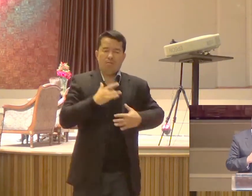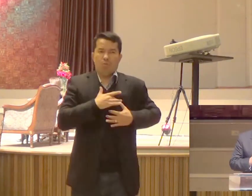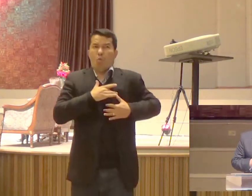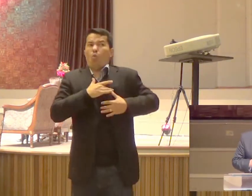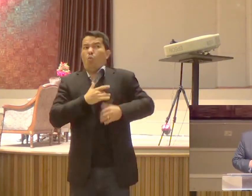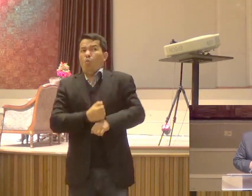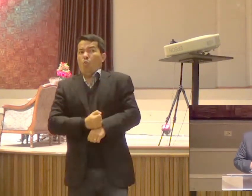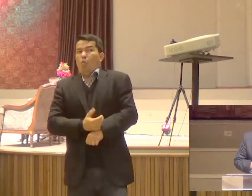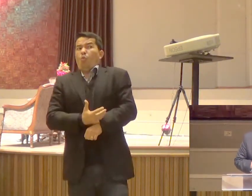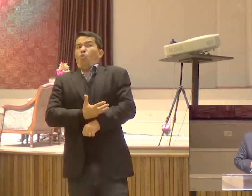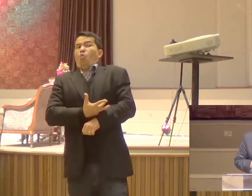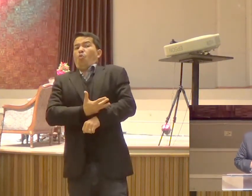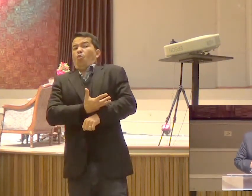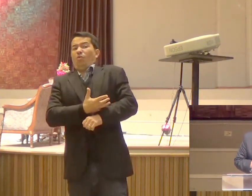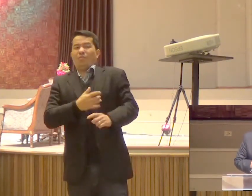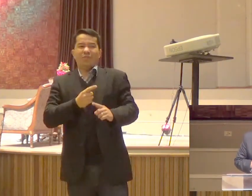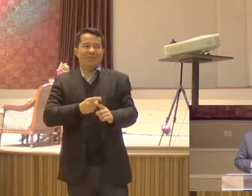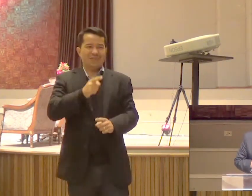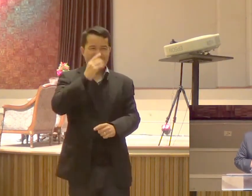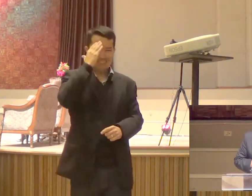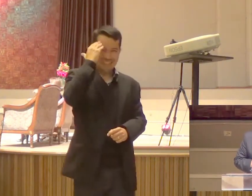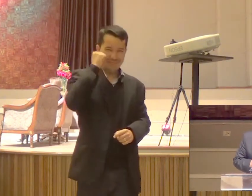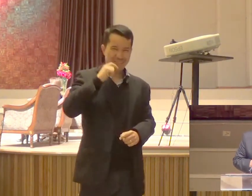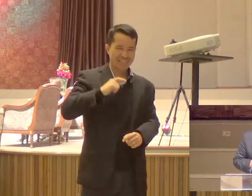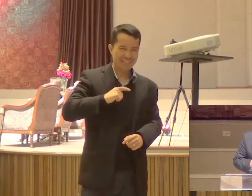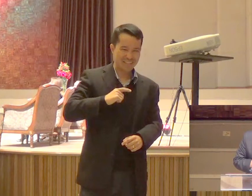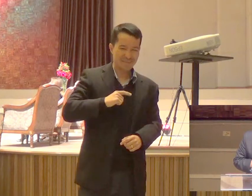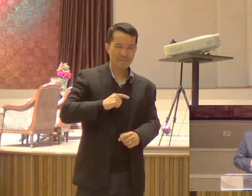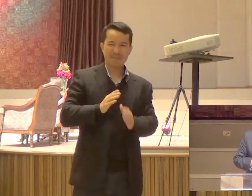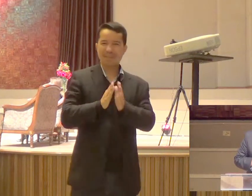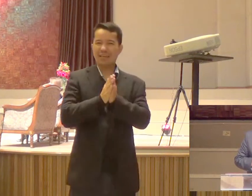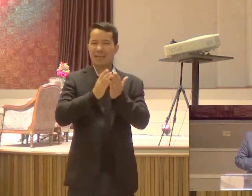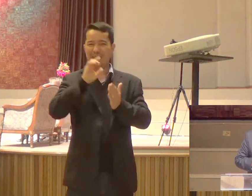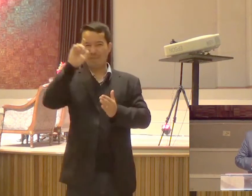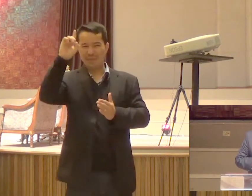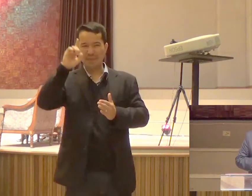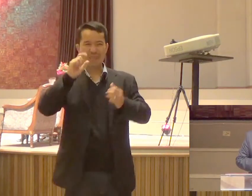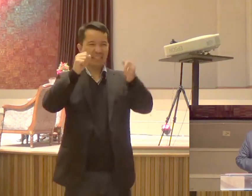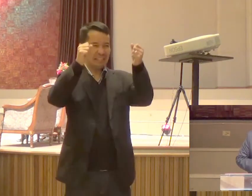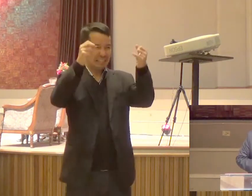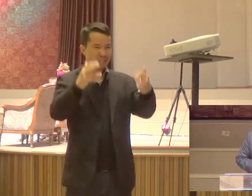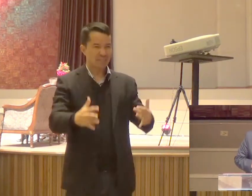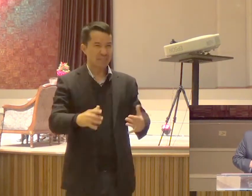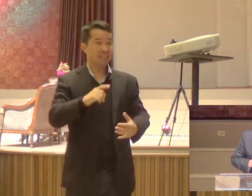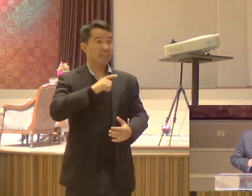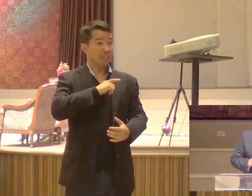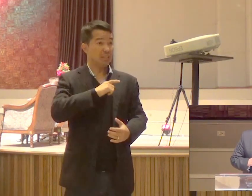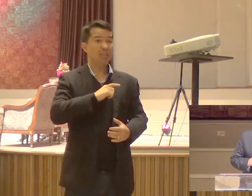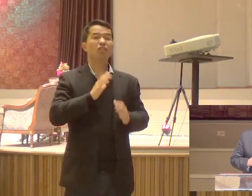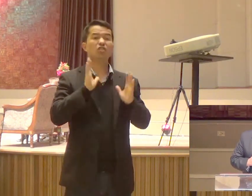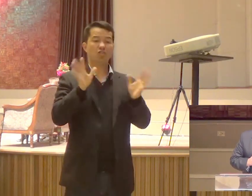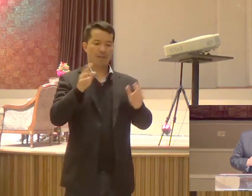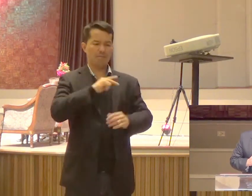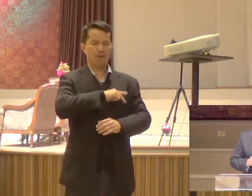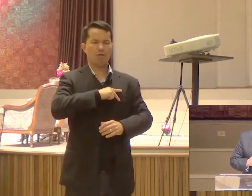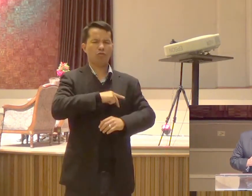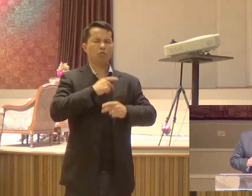igreja No versículo 36 Diz assim Tendo dito estas coisas Ajoelhando-se Orou com todos eles